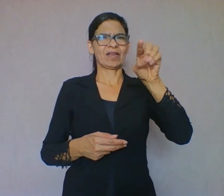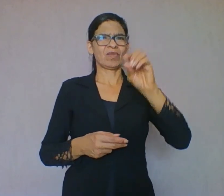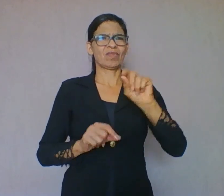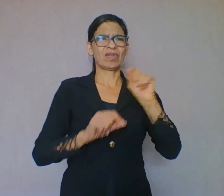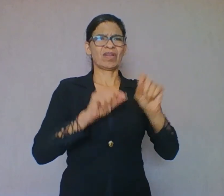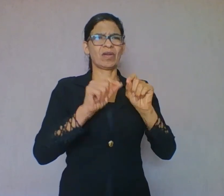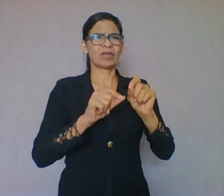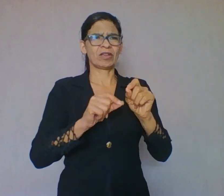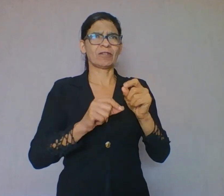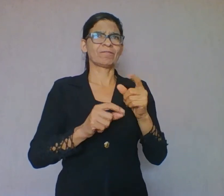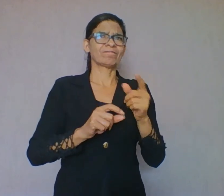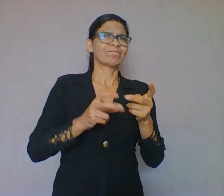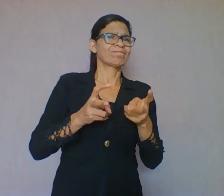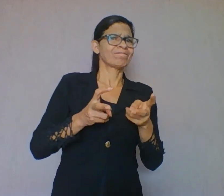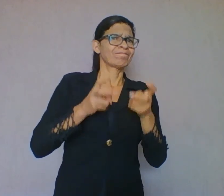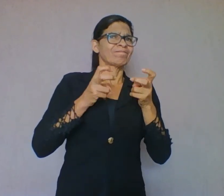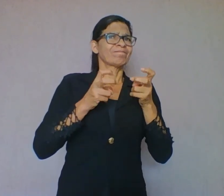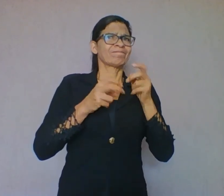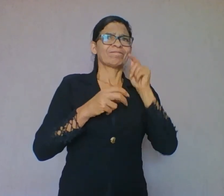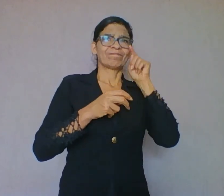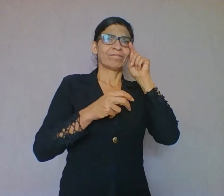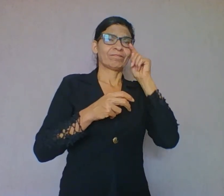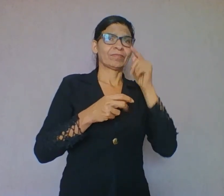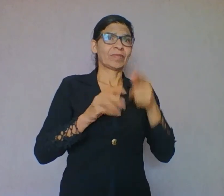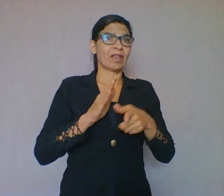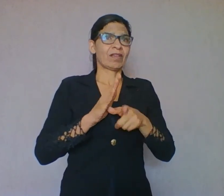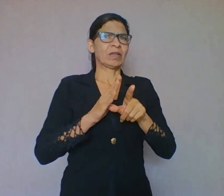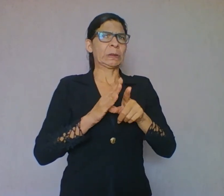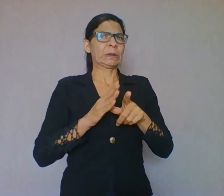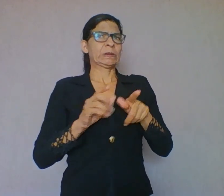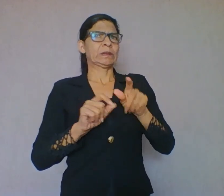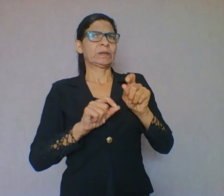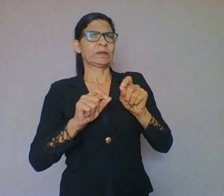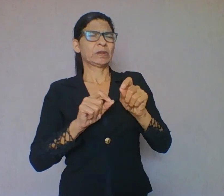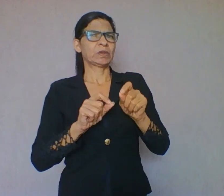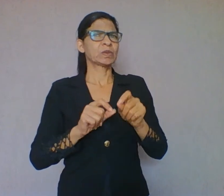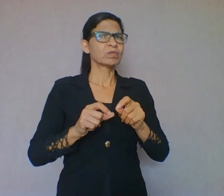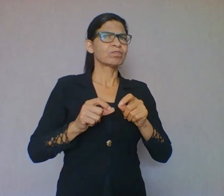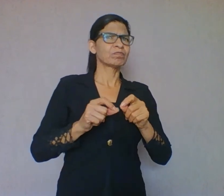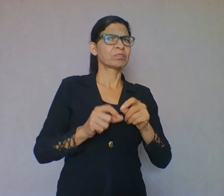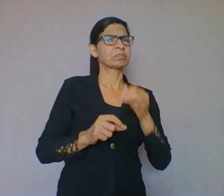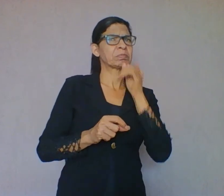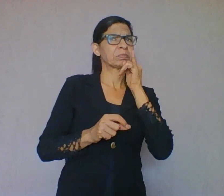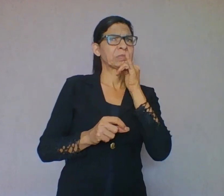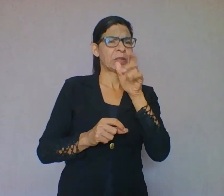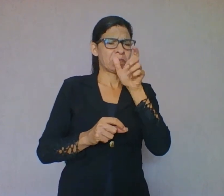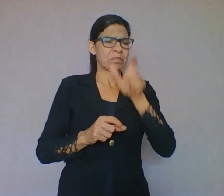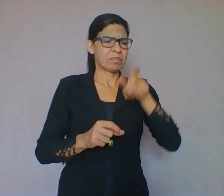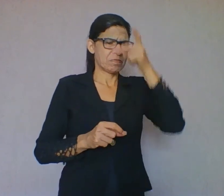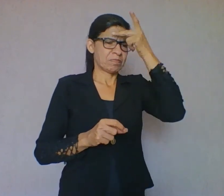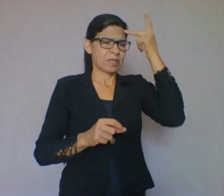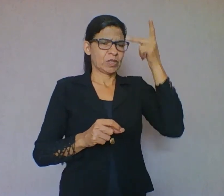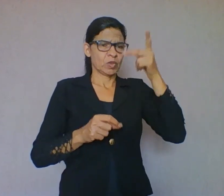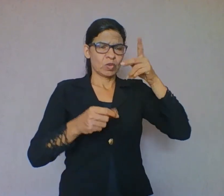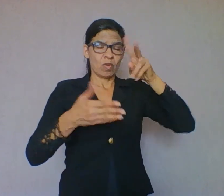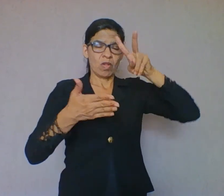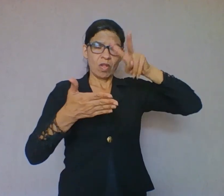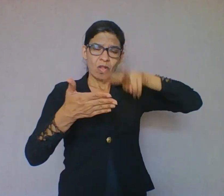leitor traça ao se deparar com o texto. Na leitura, o leitor está constantemente fazendo previsões sobre o é provável que